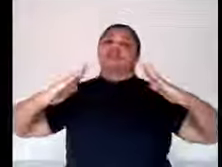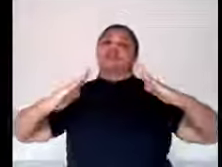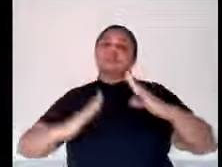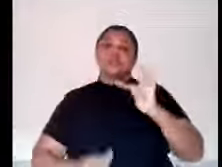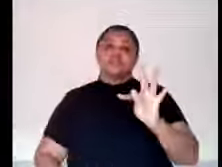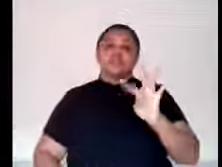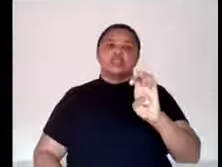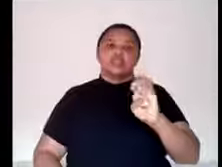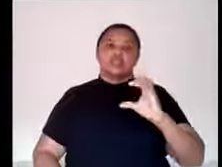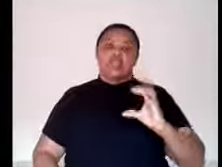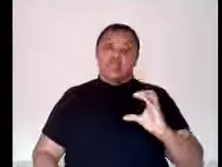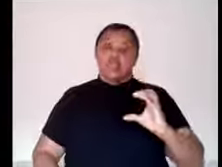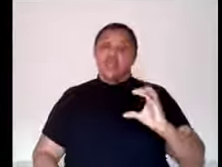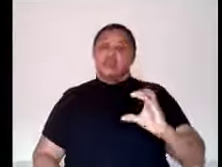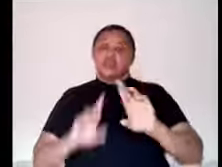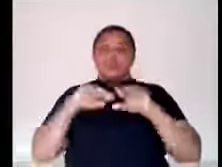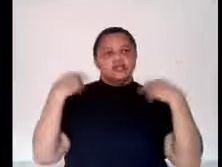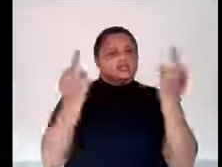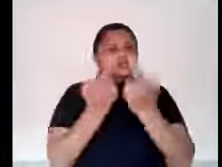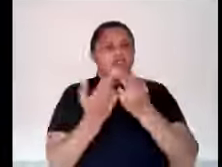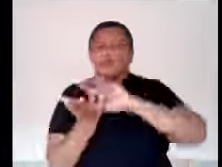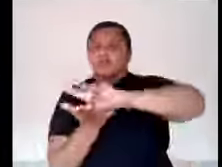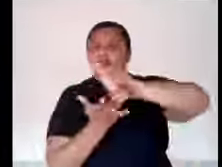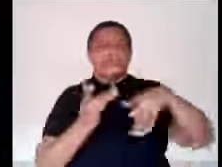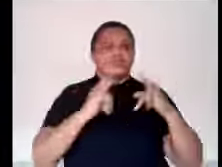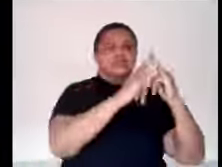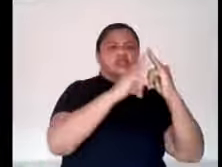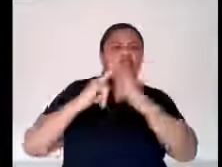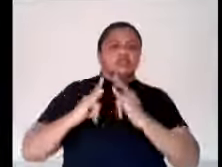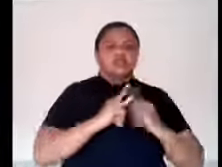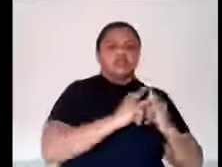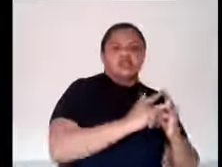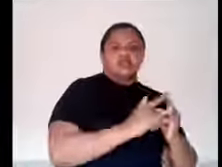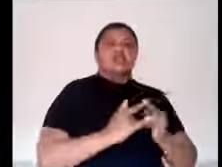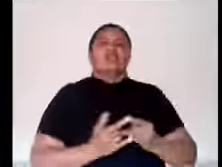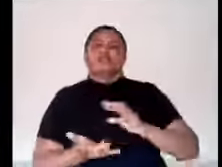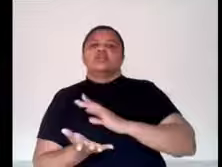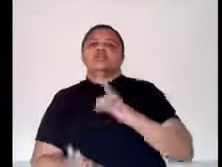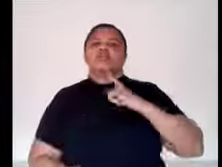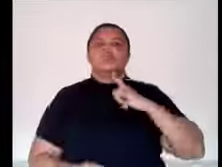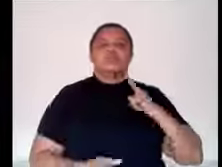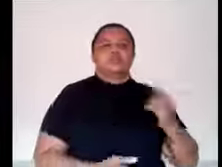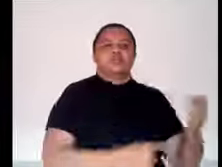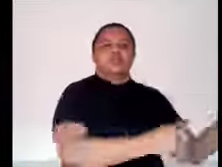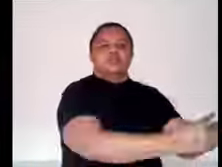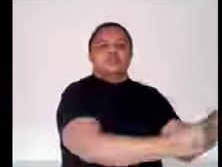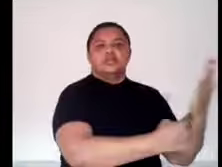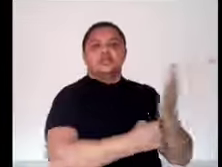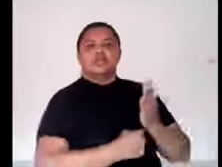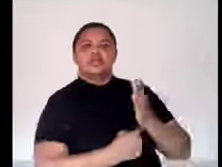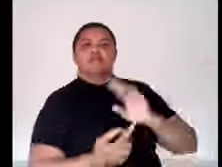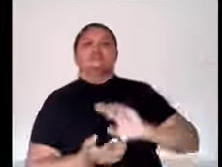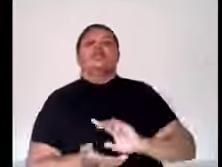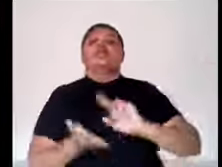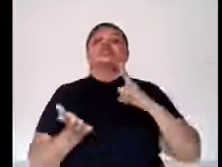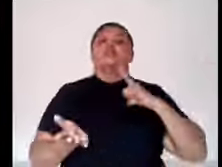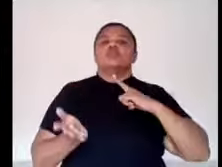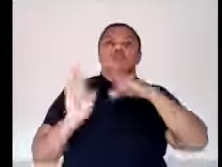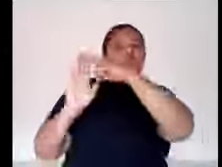nós reunimos pessoas de várias instituições, vários parceiros, com a execução da SESC, desenvolvendo vários projetos. Um desses